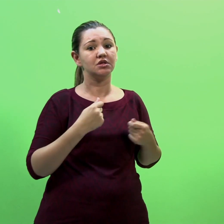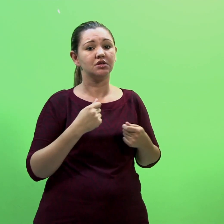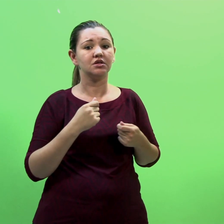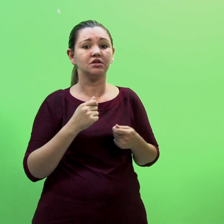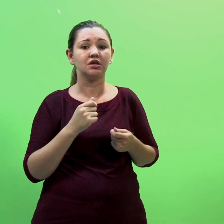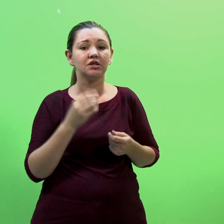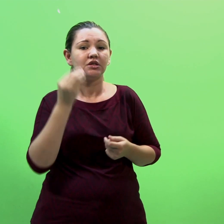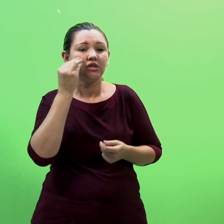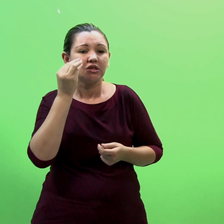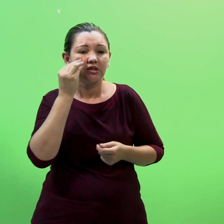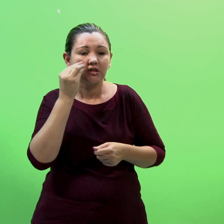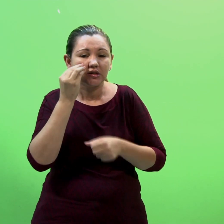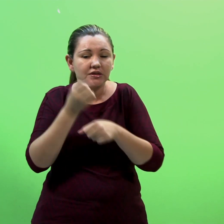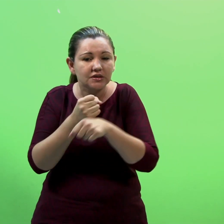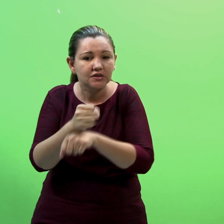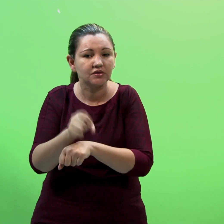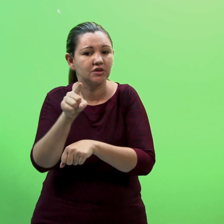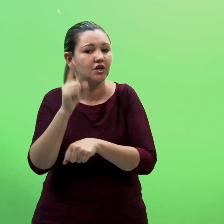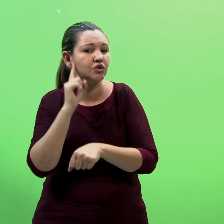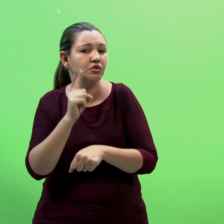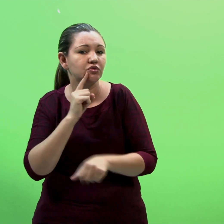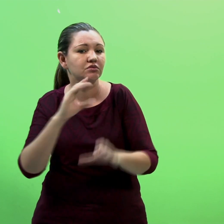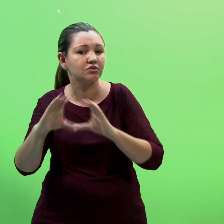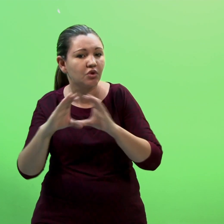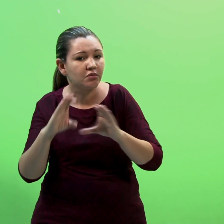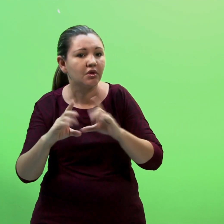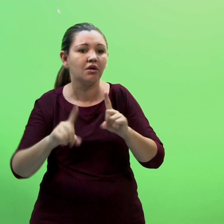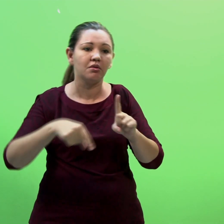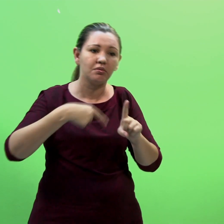está sendo dito à pessoa surda e o que ela está dizendo à autoridade.